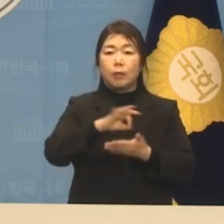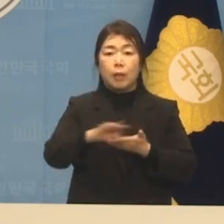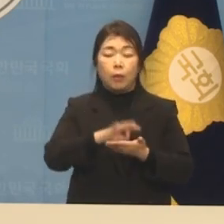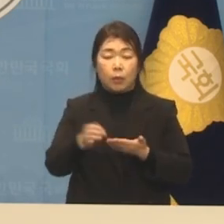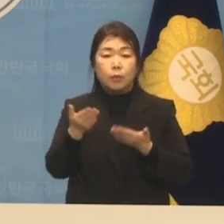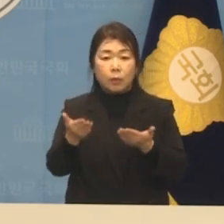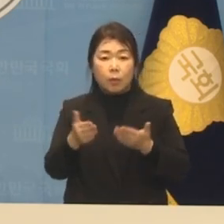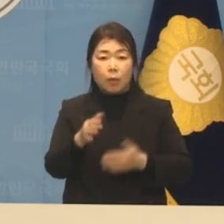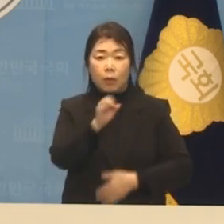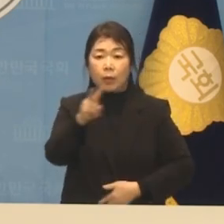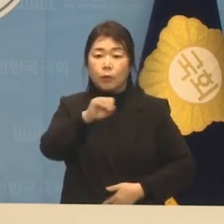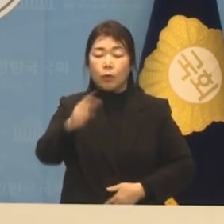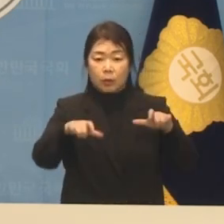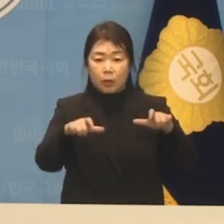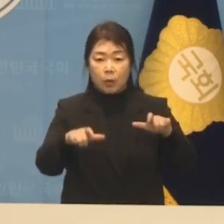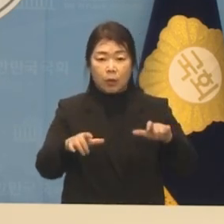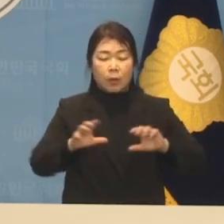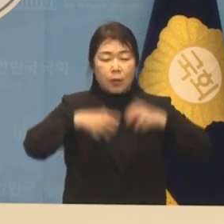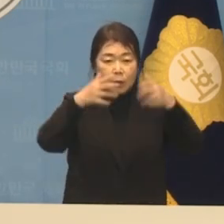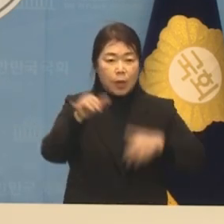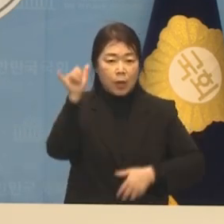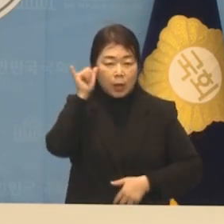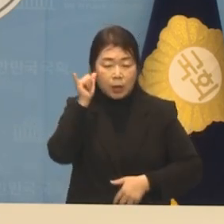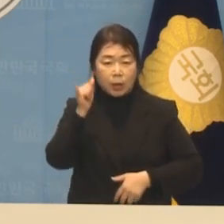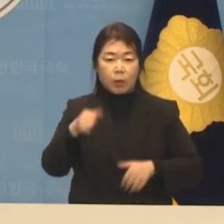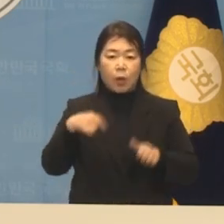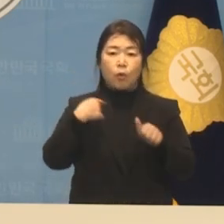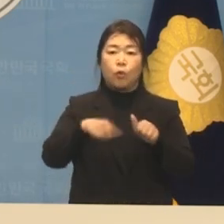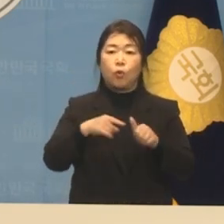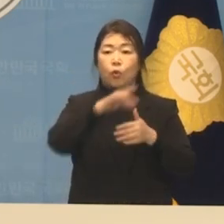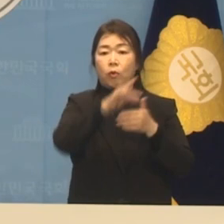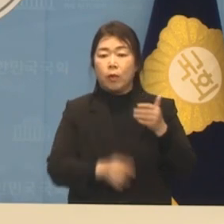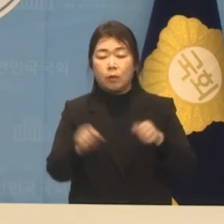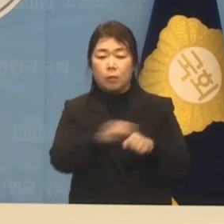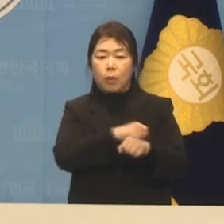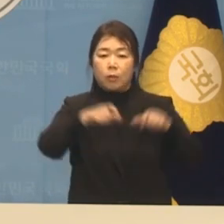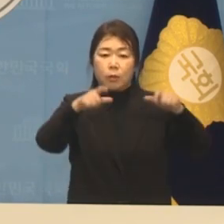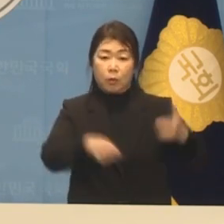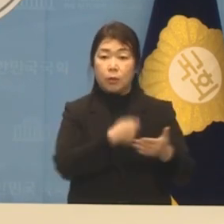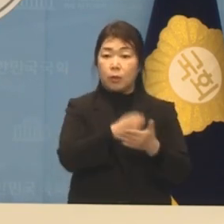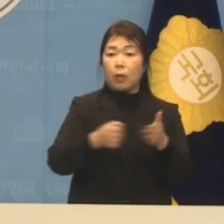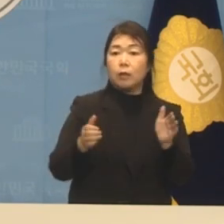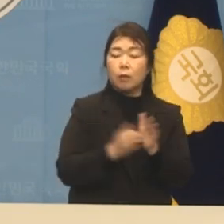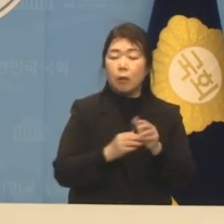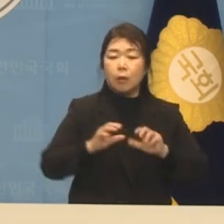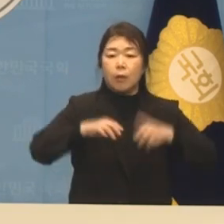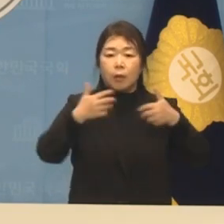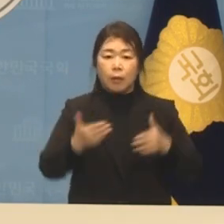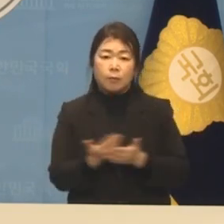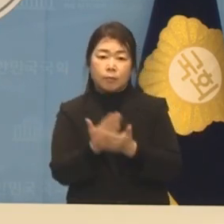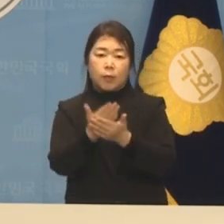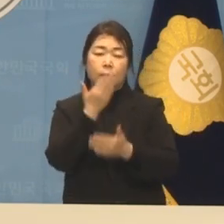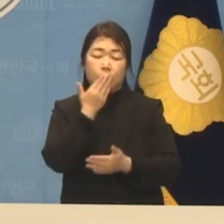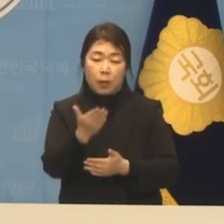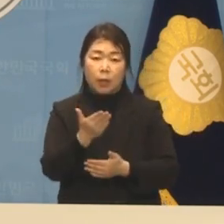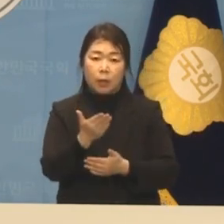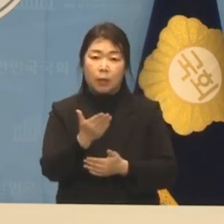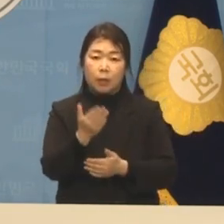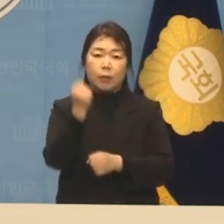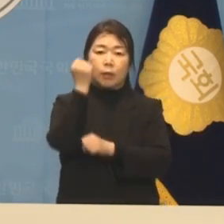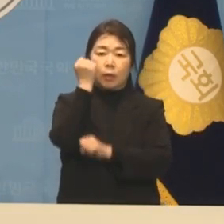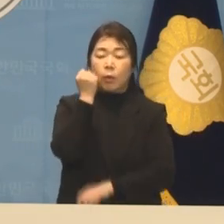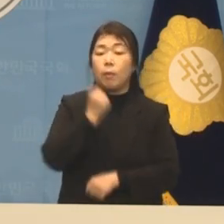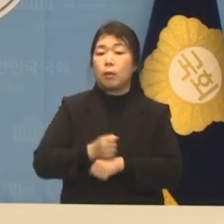양천구를 세계적인 에듀테크 교육 콘텐츠 특구로 지정하여 세계 진출 스타트 생태계를 조성하겠습니다.